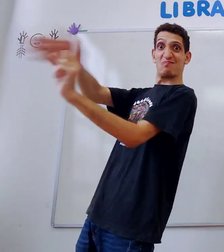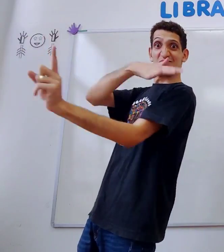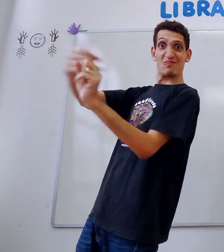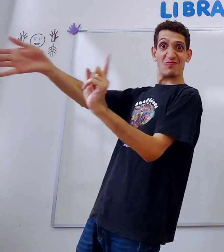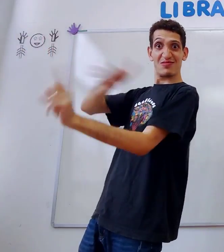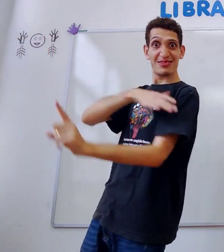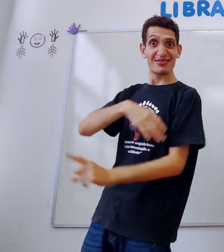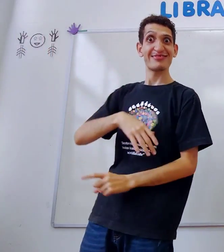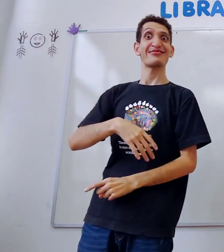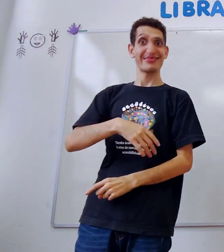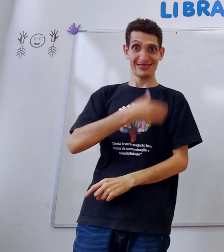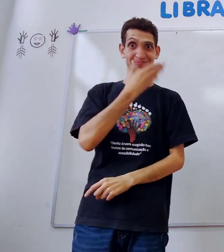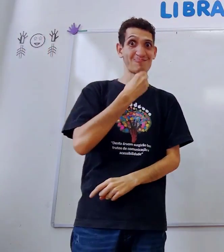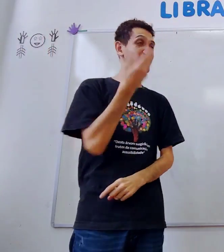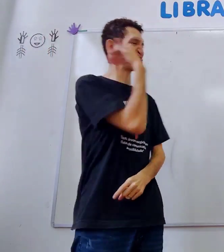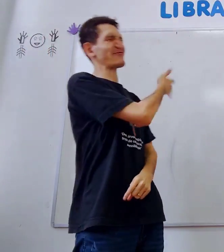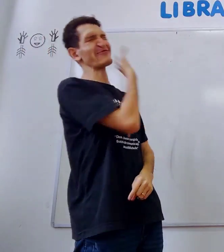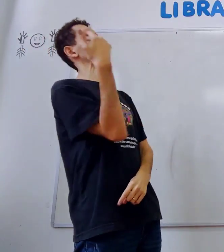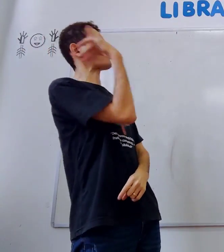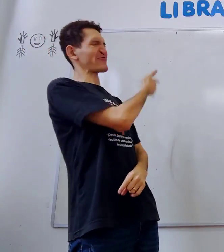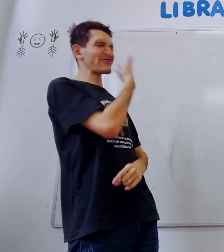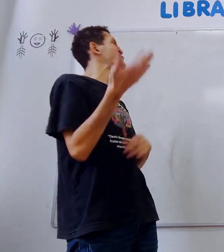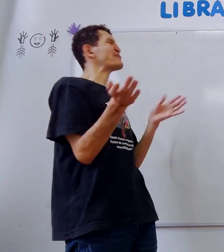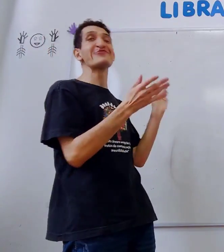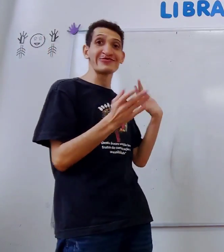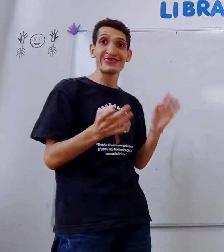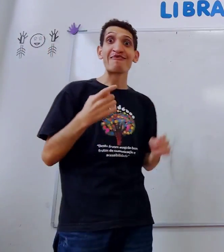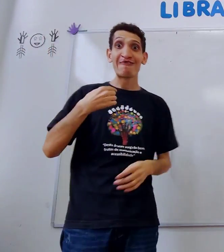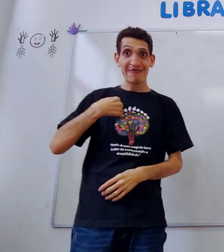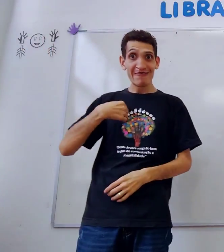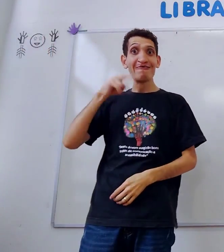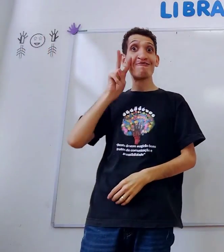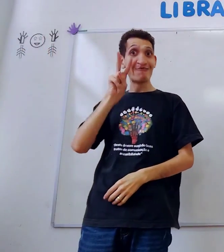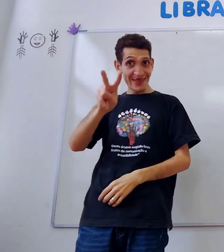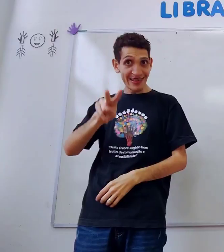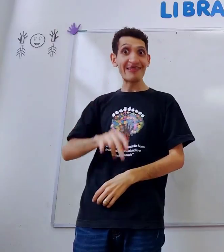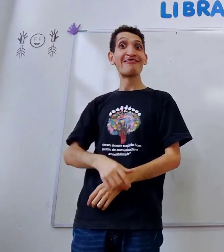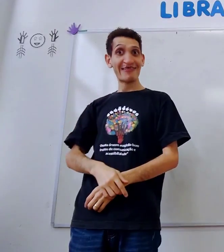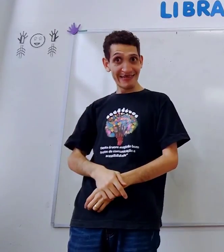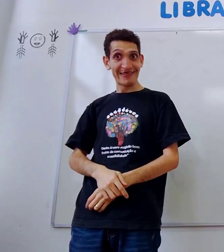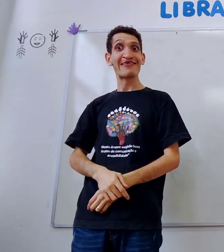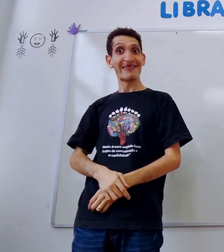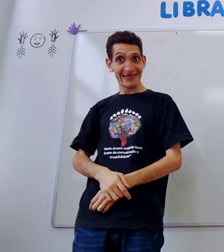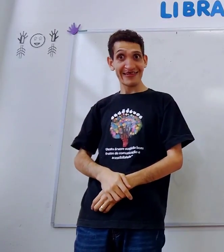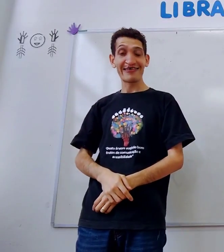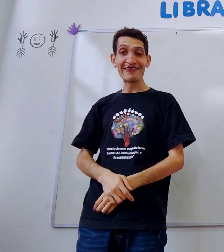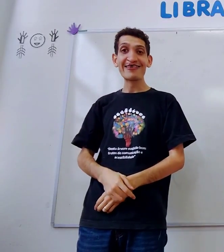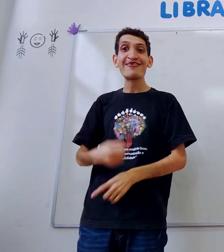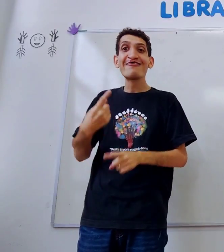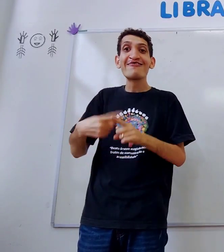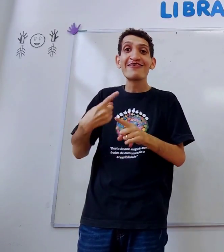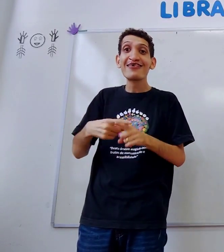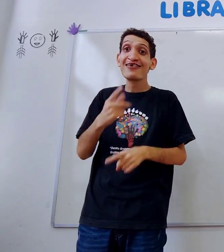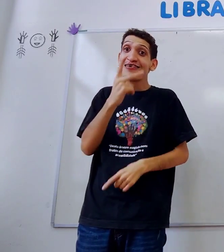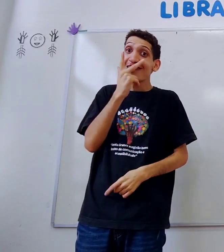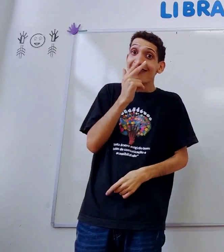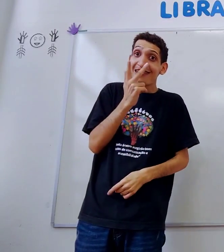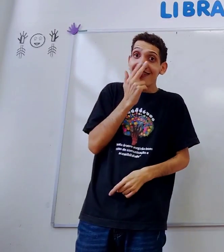viu vários tapas no homem, o homem recebeu um tapa, Eu vi, é, por